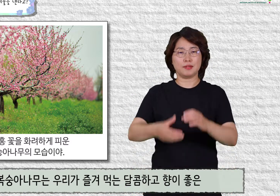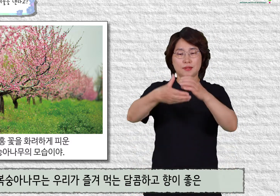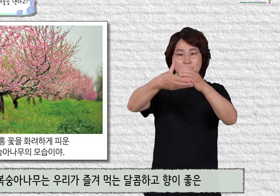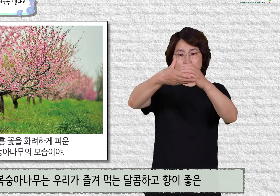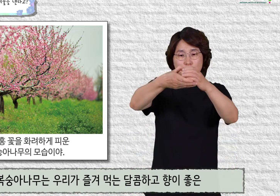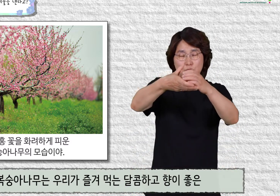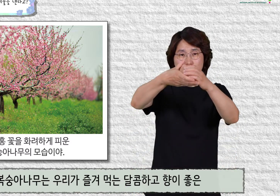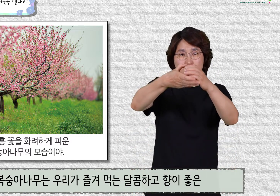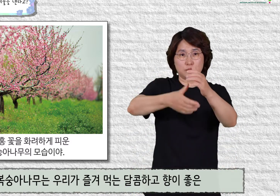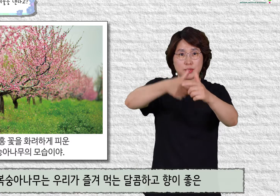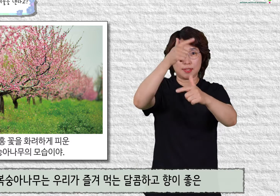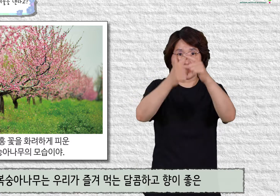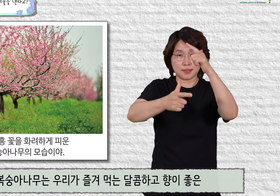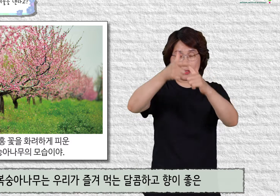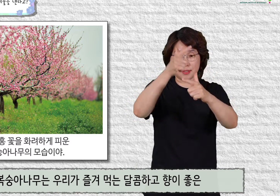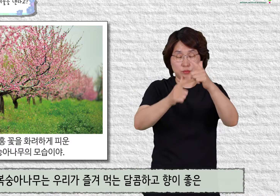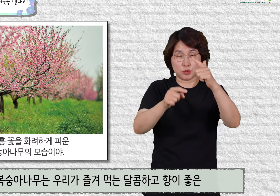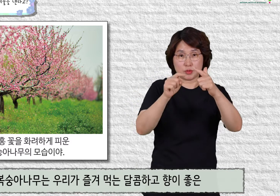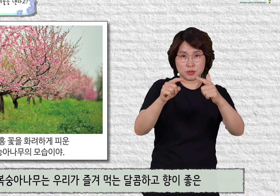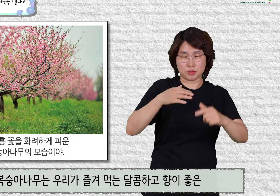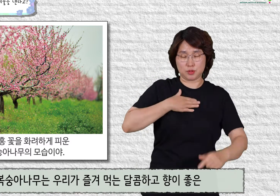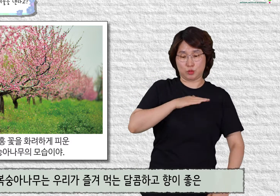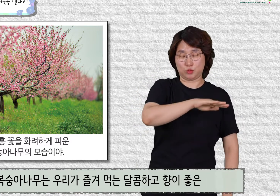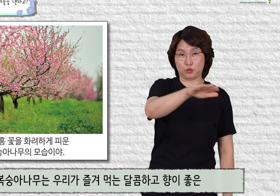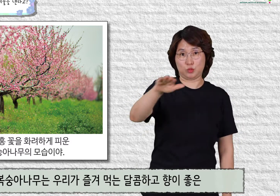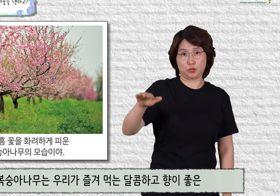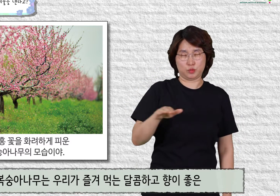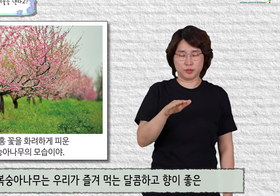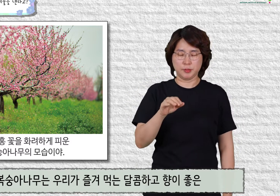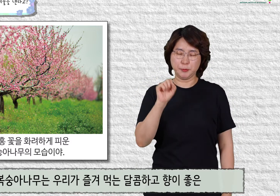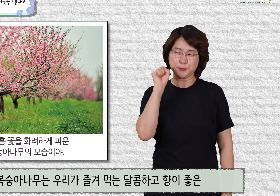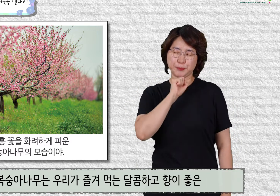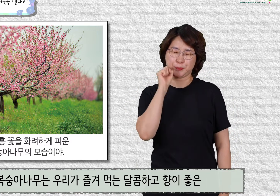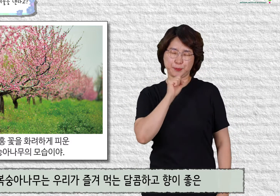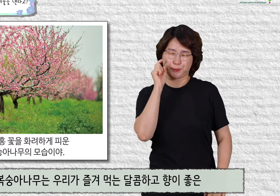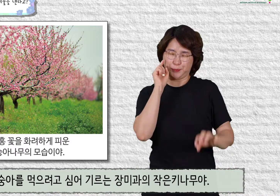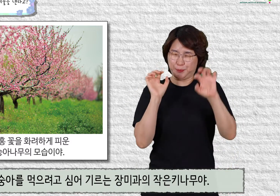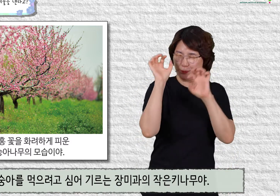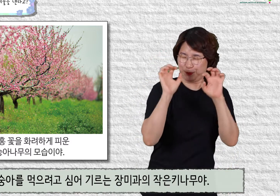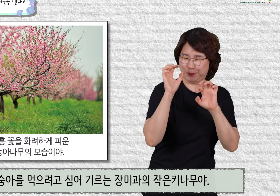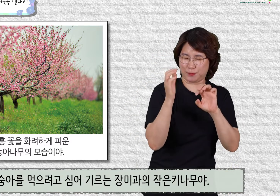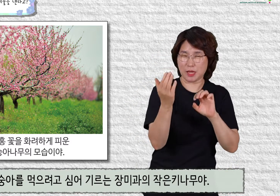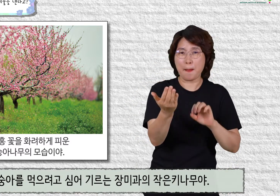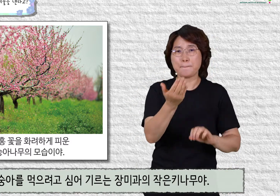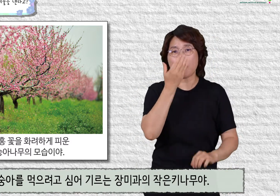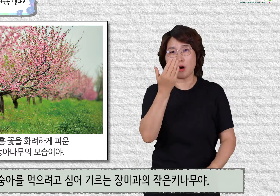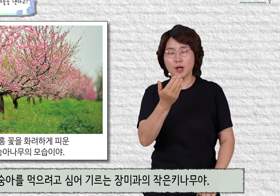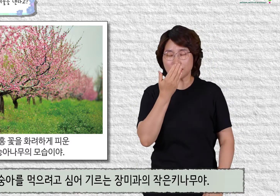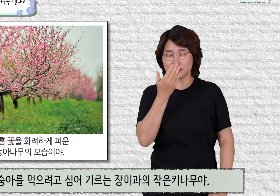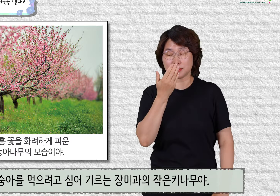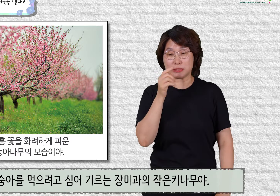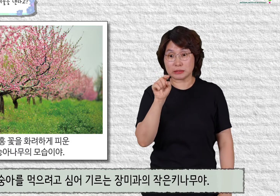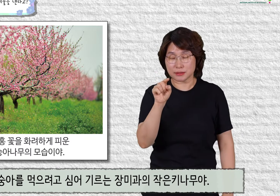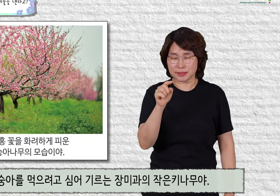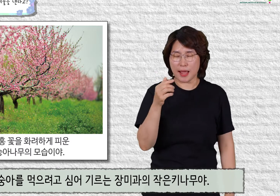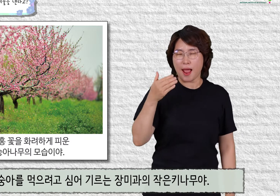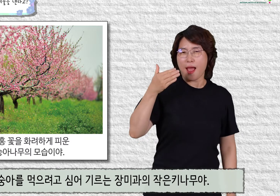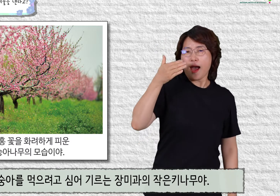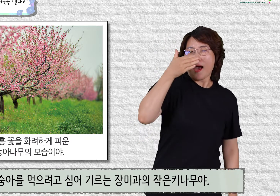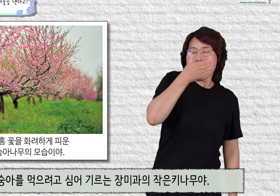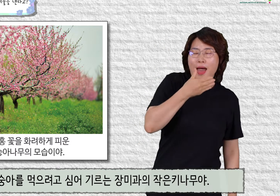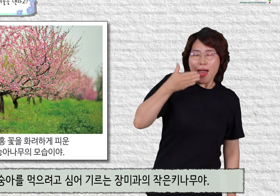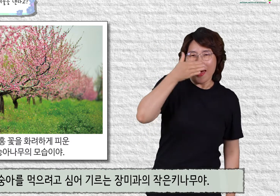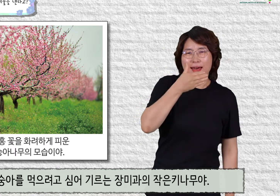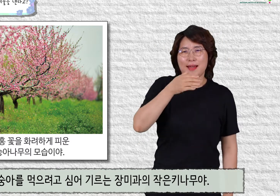복숭아 나무는 우리가 즐겨 먹는 달콤하고 향이 좋은 복숭아를 먹으려고 심어 기르는